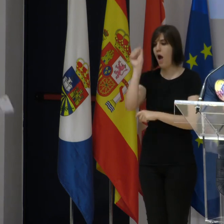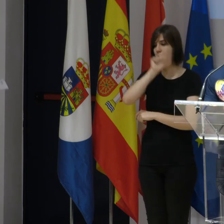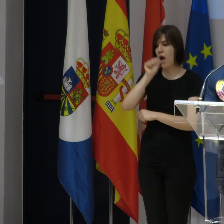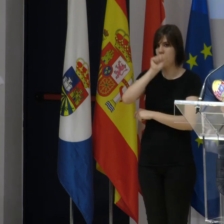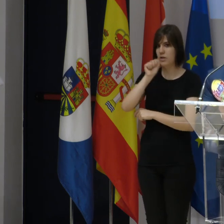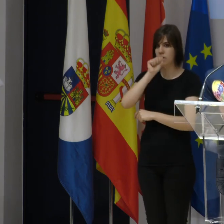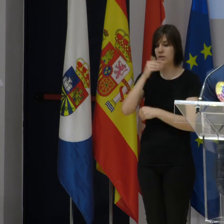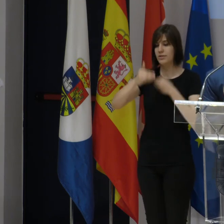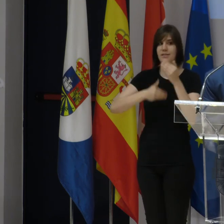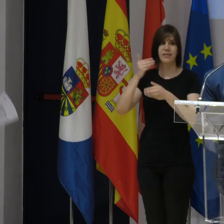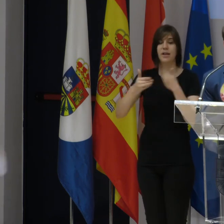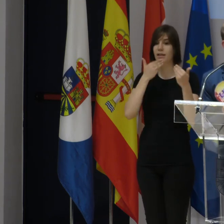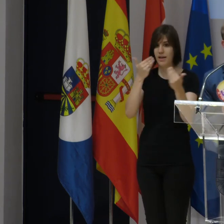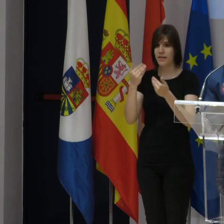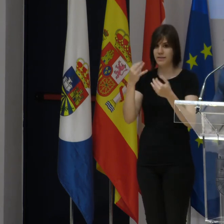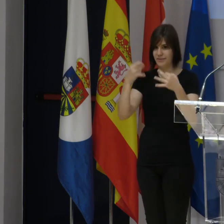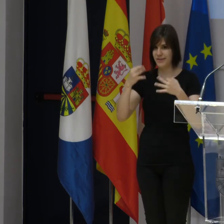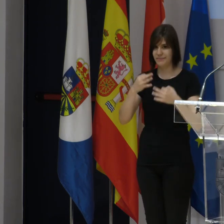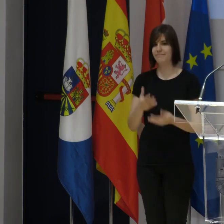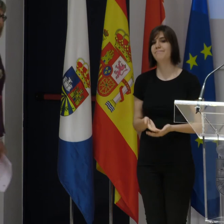trayectoria. Gracias de verdad a todos.